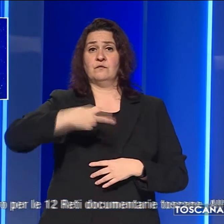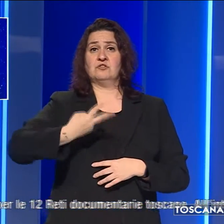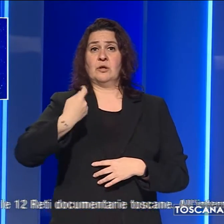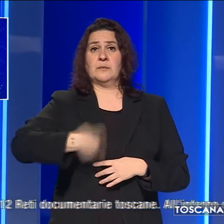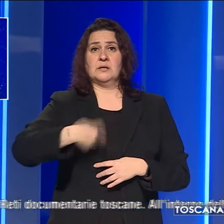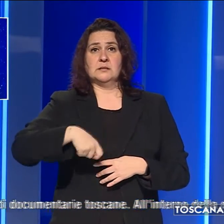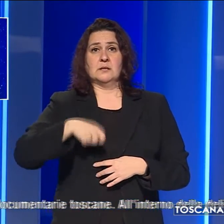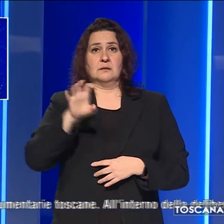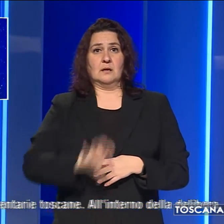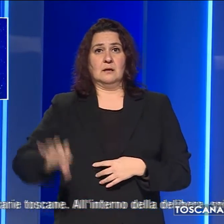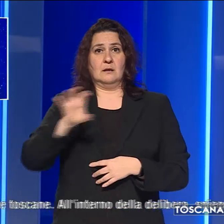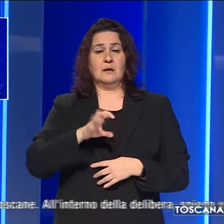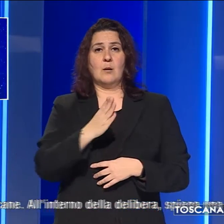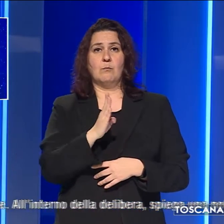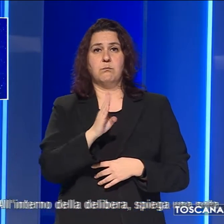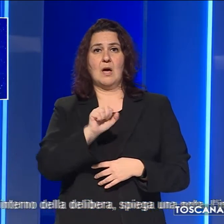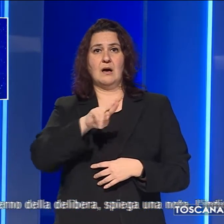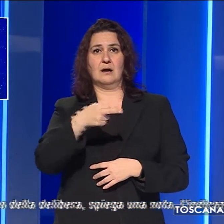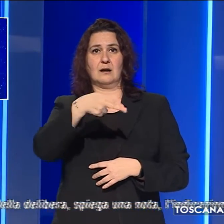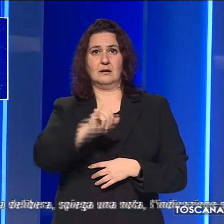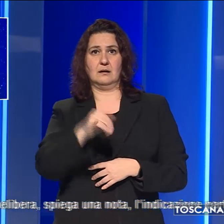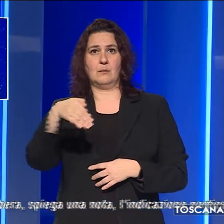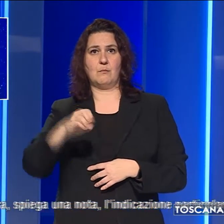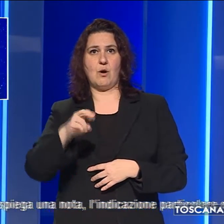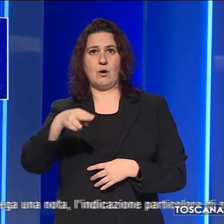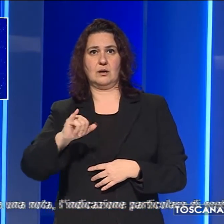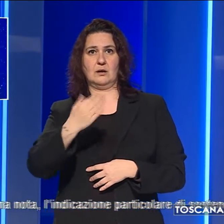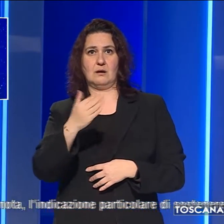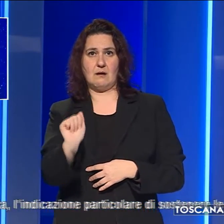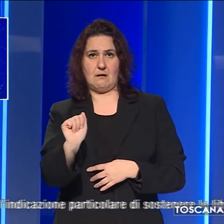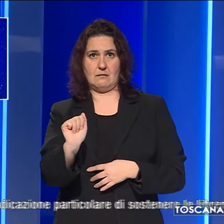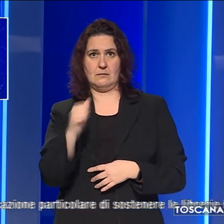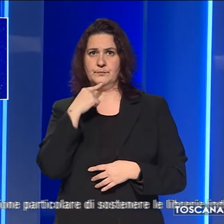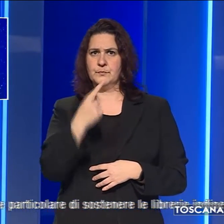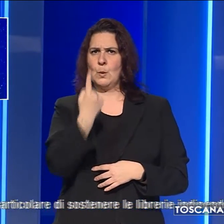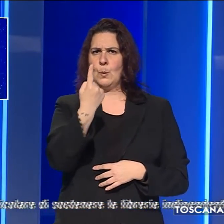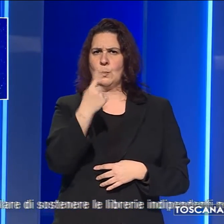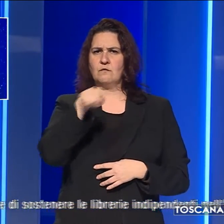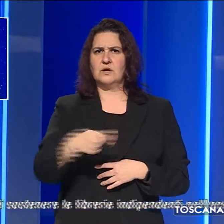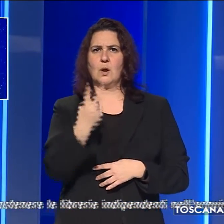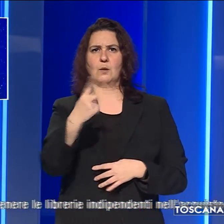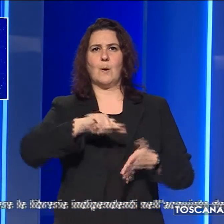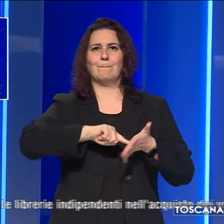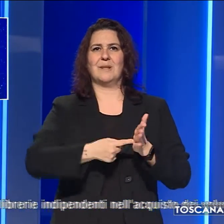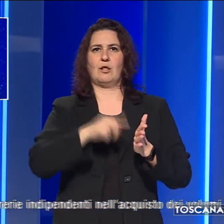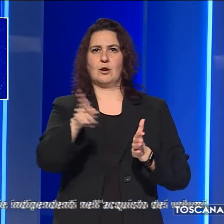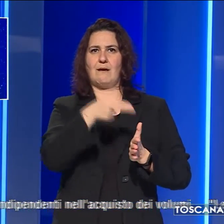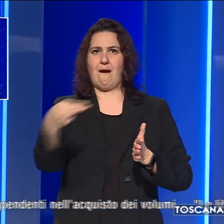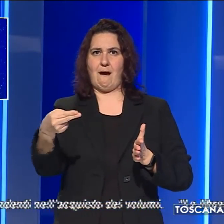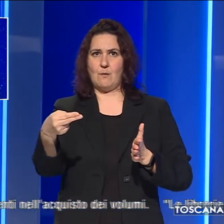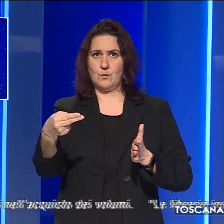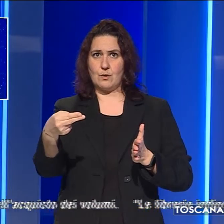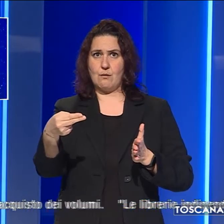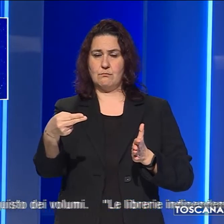regione Monica Barni che destina 1,2 milioni di euro per le 12